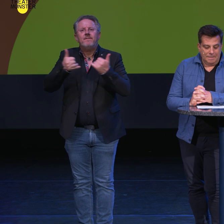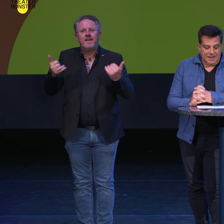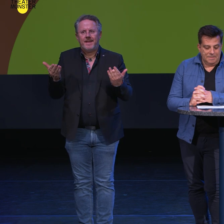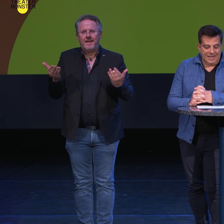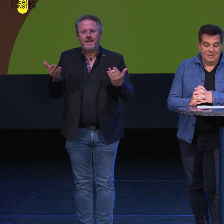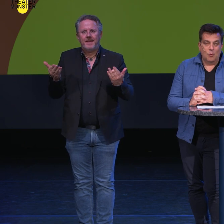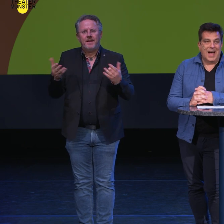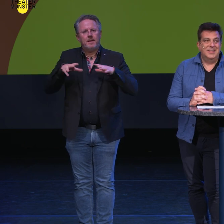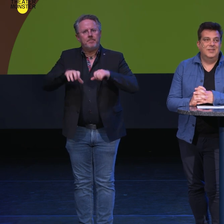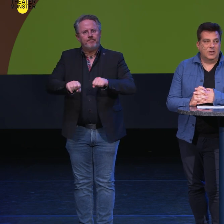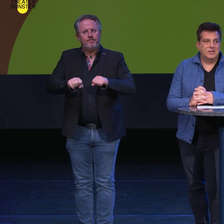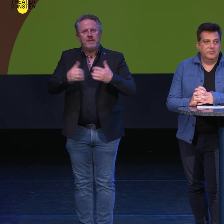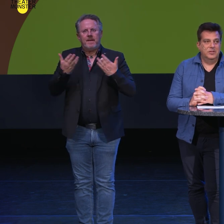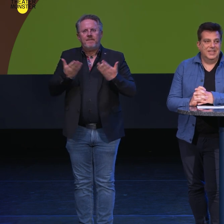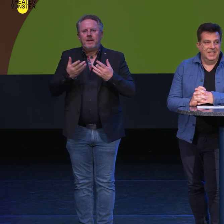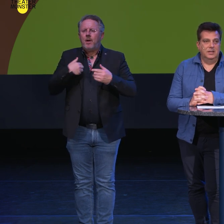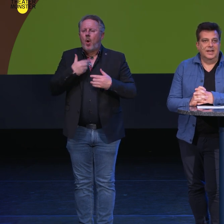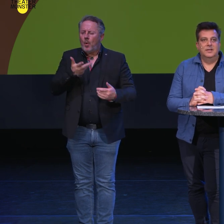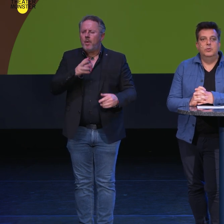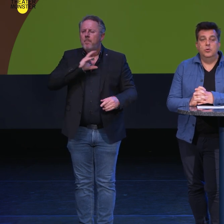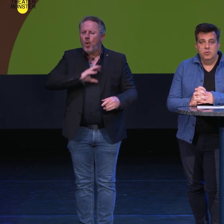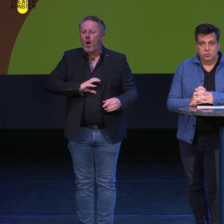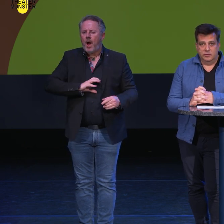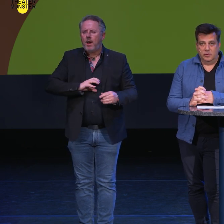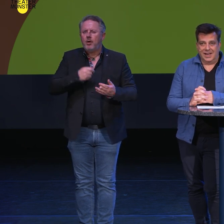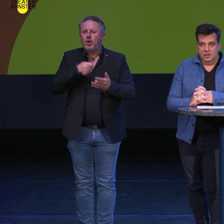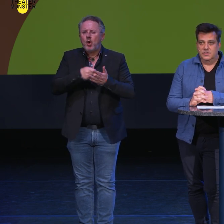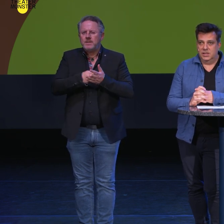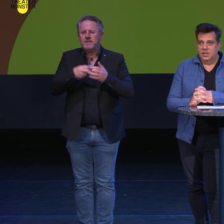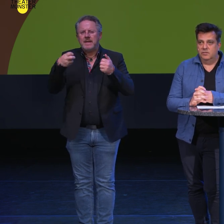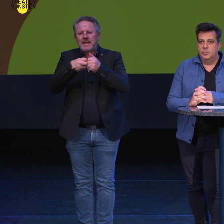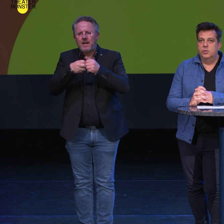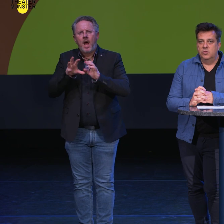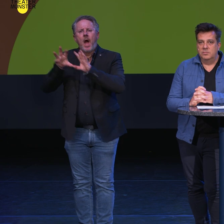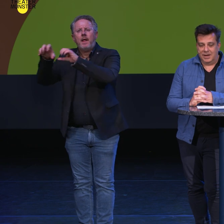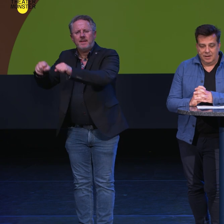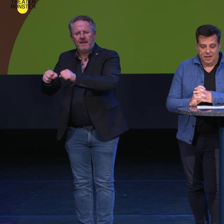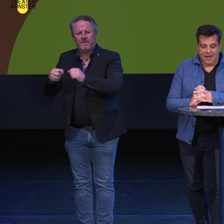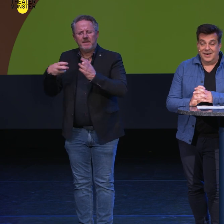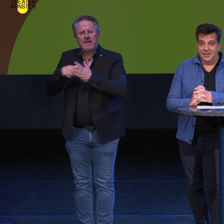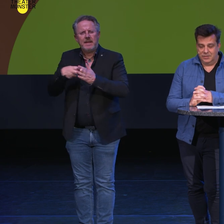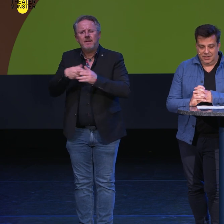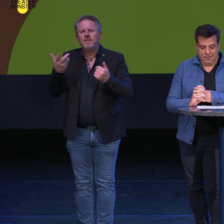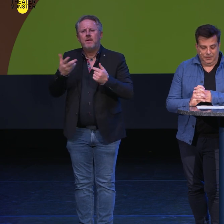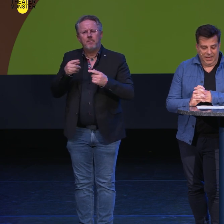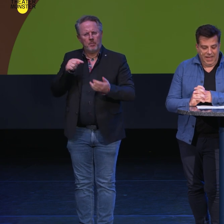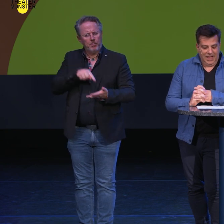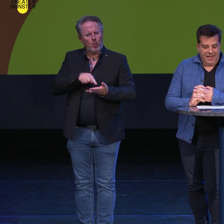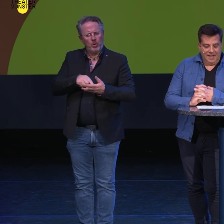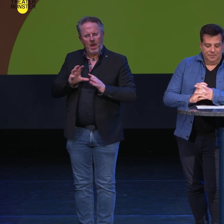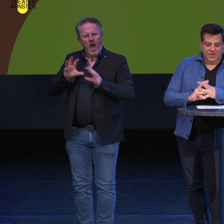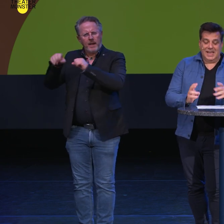nach den moralischen Kosten von Kriegen, nach den Begründungen von Angriffskriegen. Wie begründet man einen Angriffskrieg?